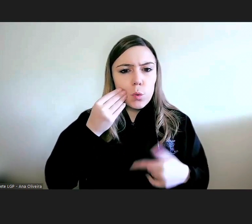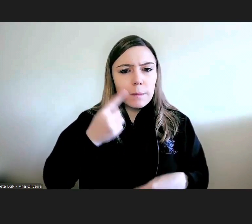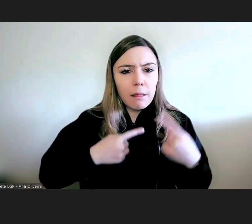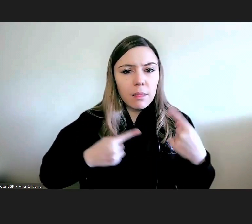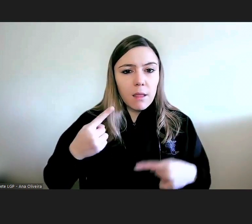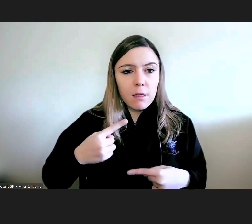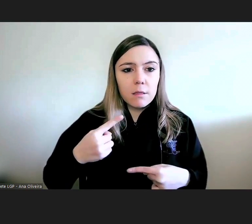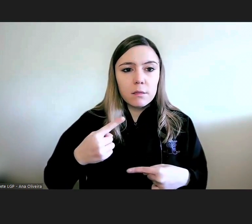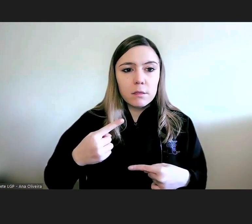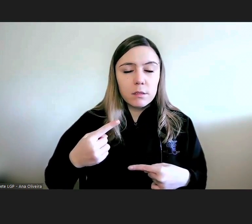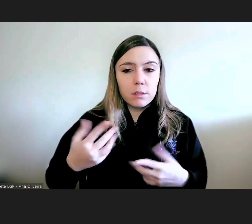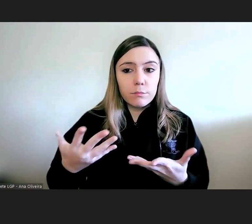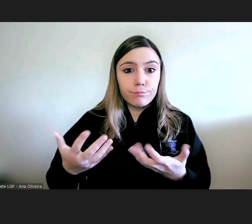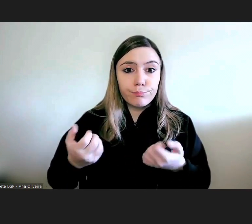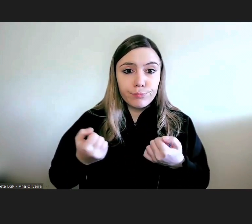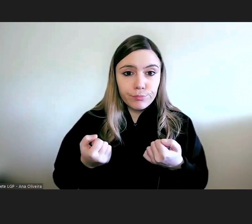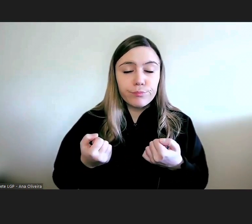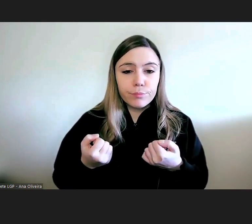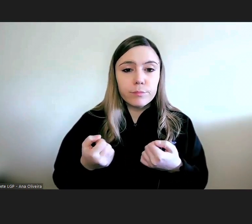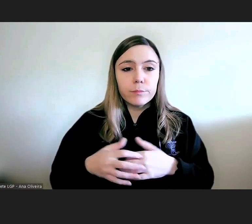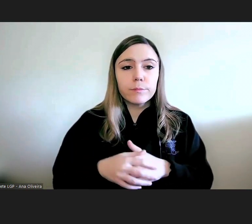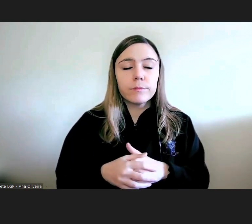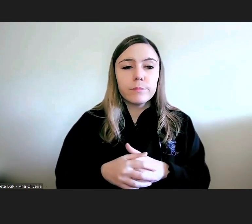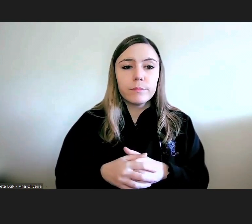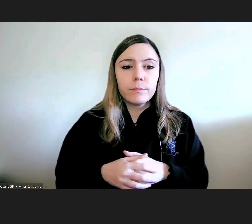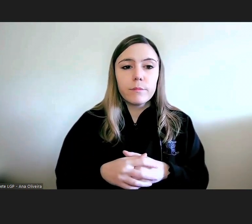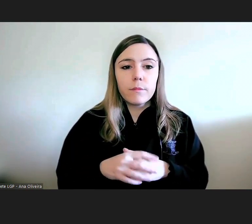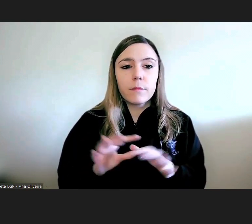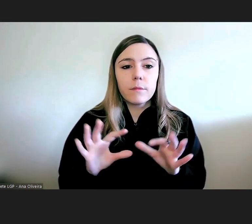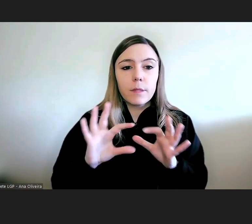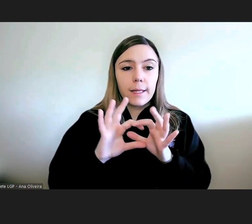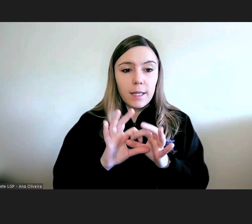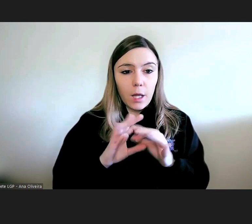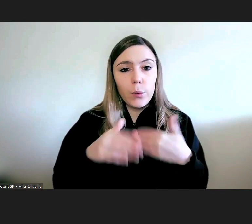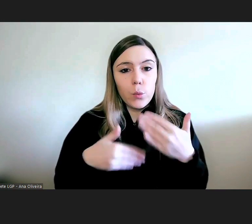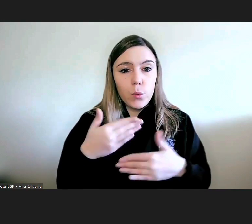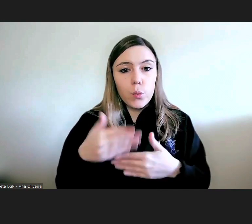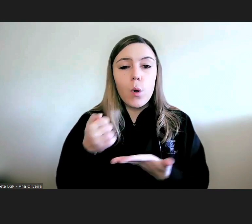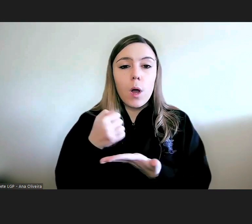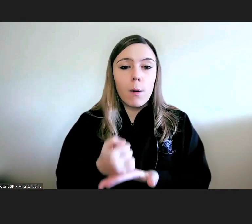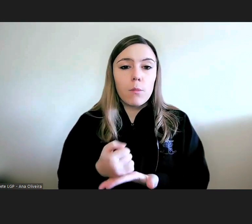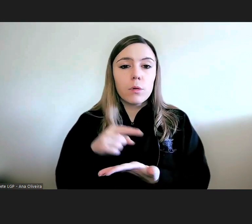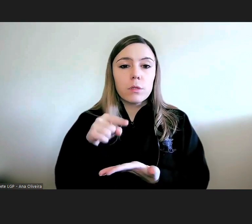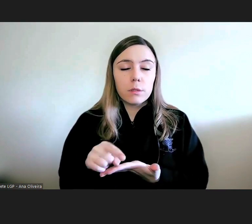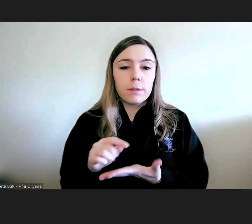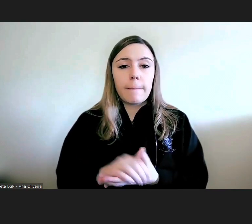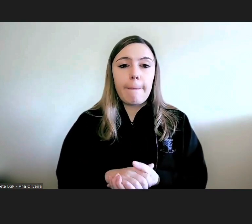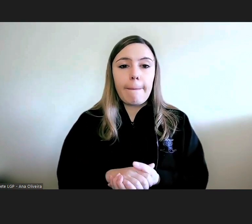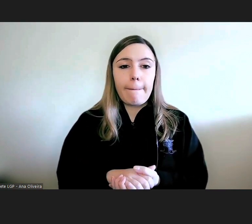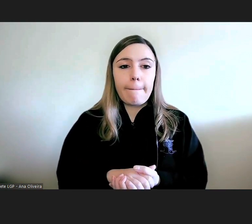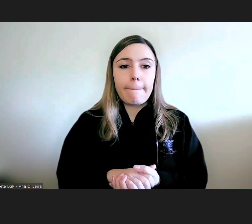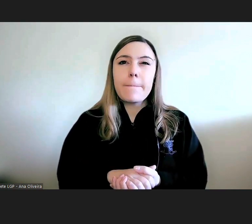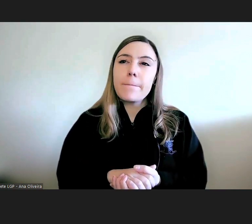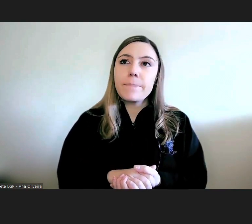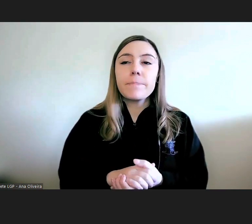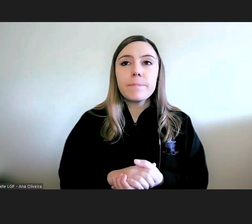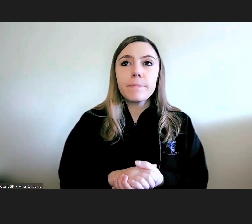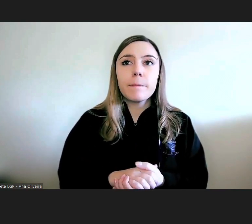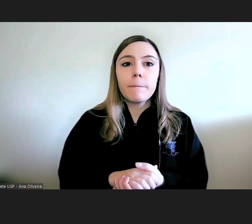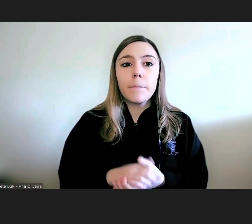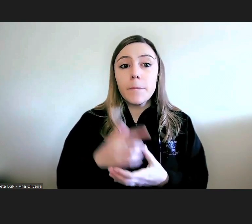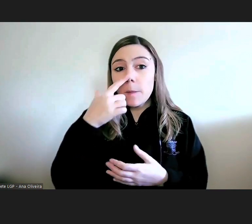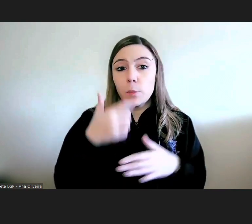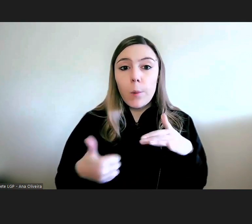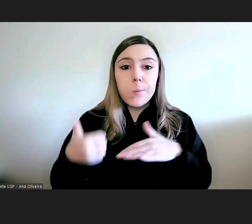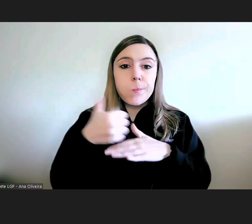que chegaram à provedoria relativas ao funcionamento desses apoios em que há uma posição do provedor